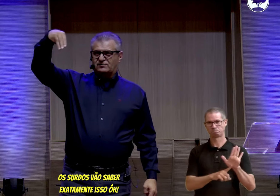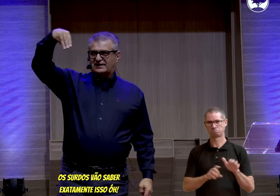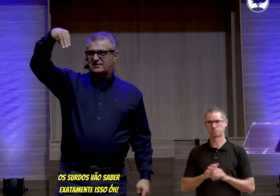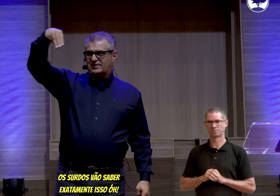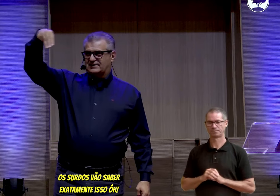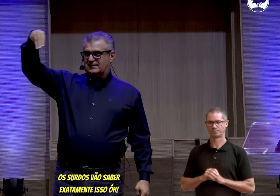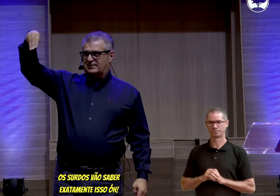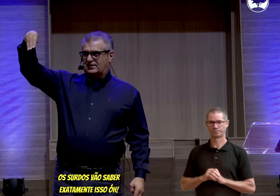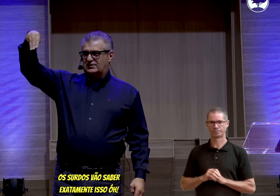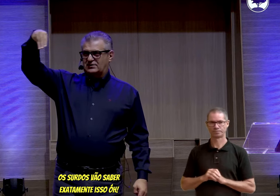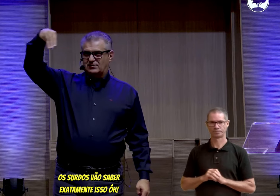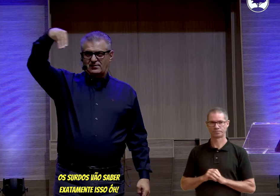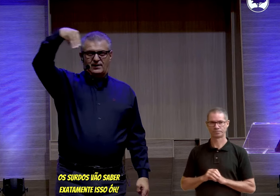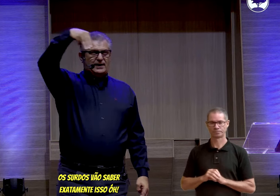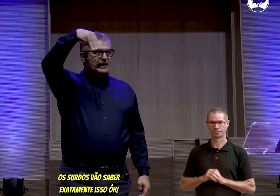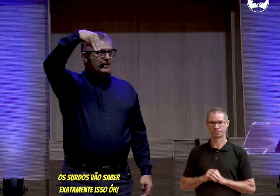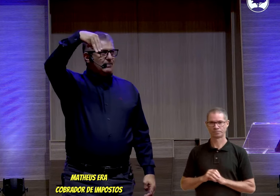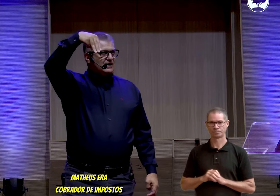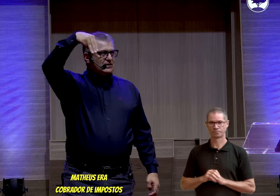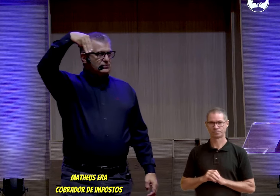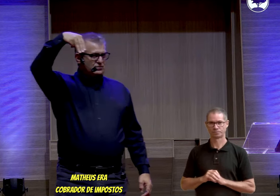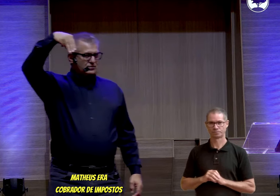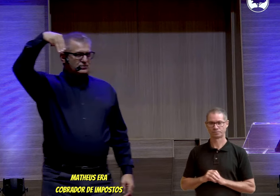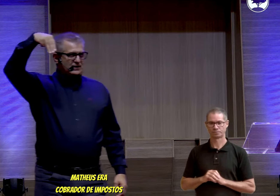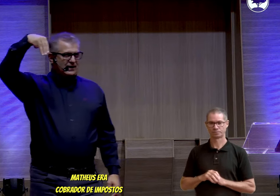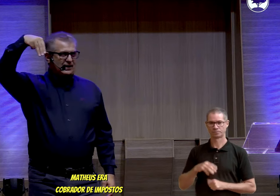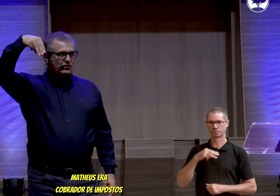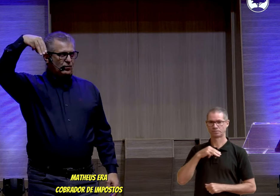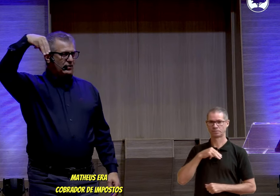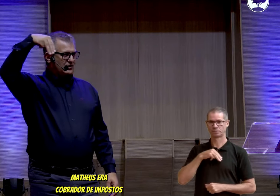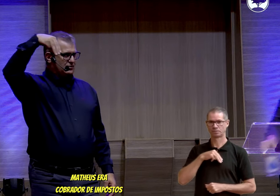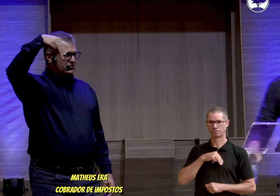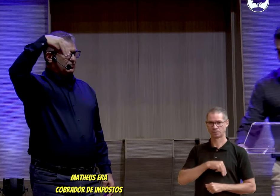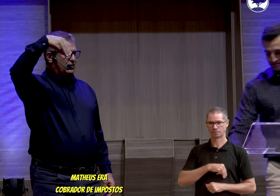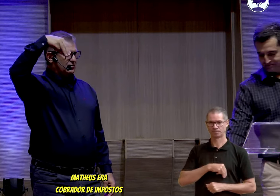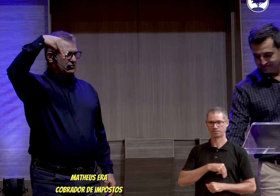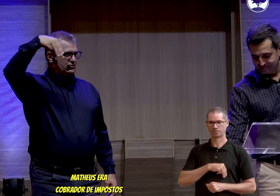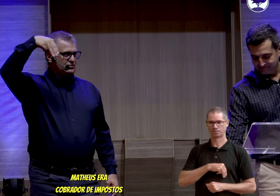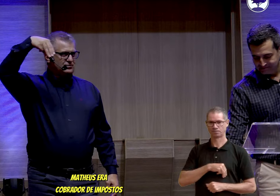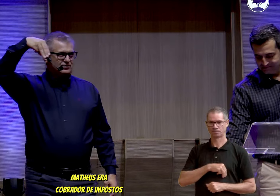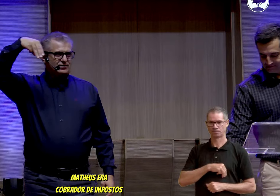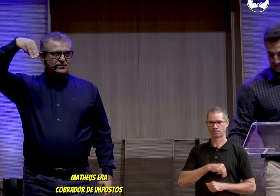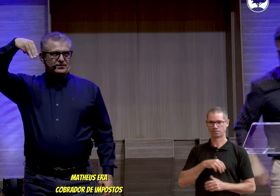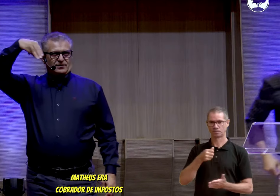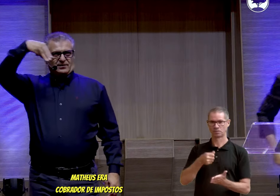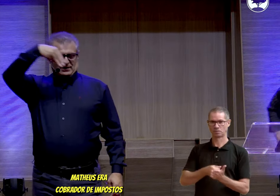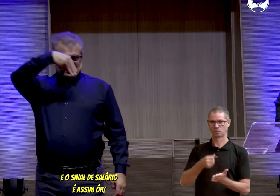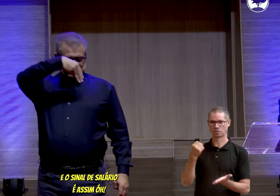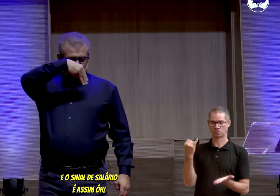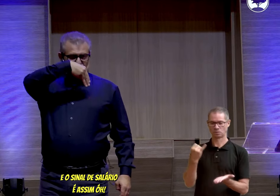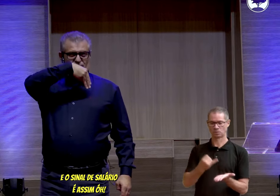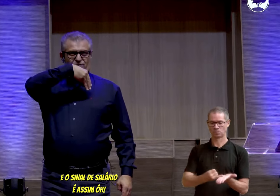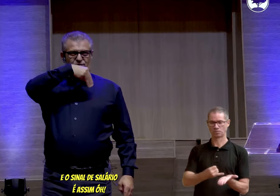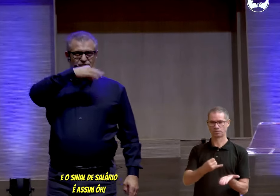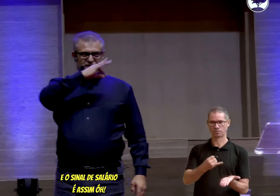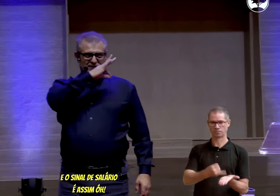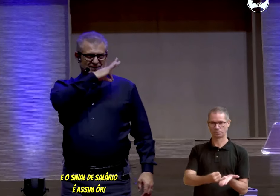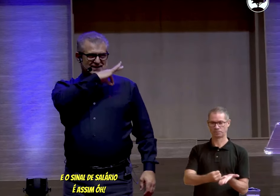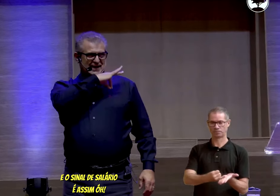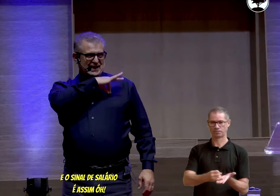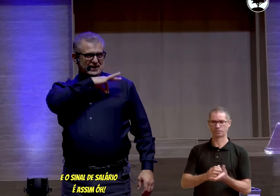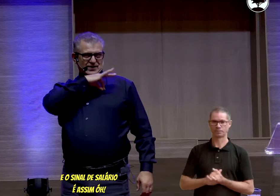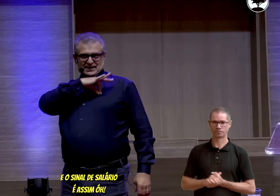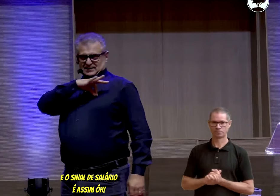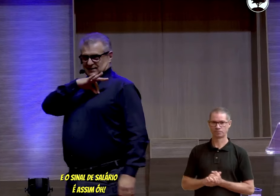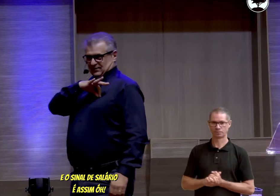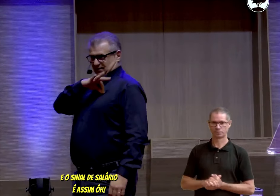os surdos vão saber exatamente isso, Mateus, ele era cobrador de impostos e o sinal